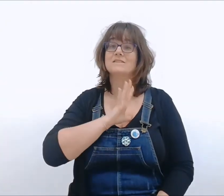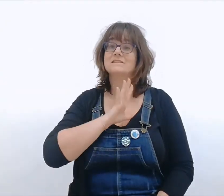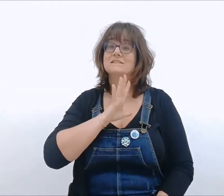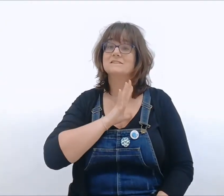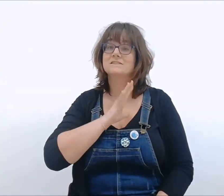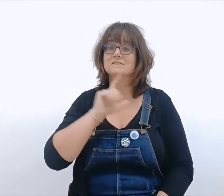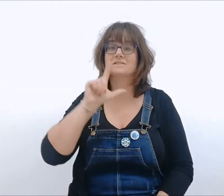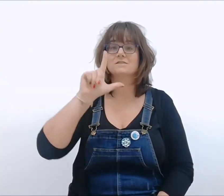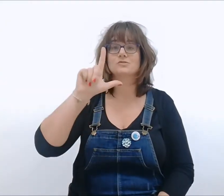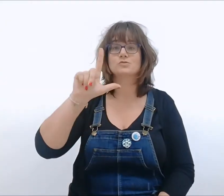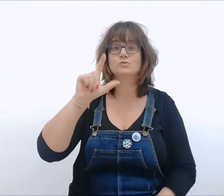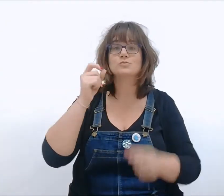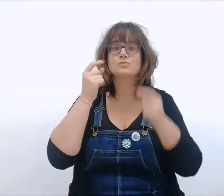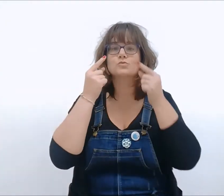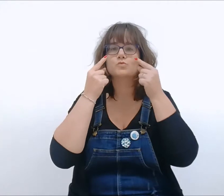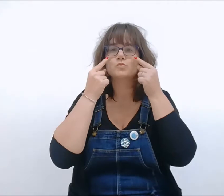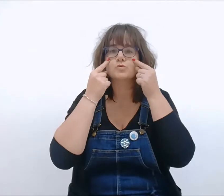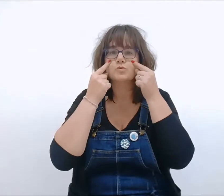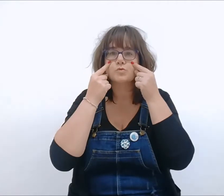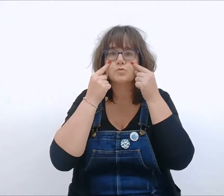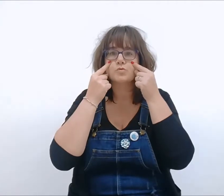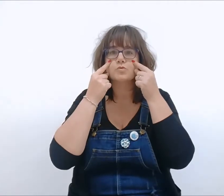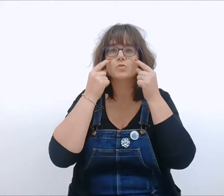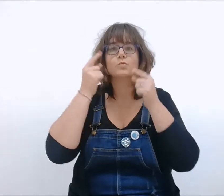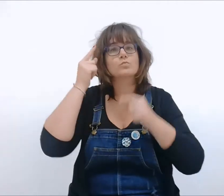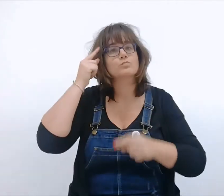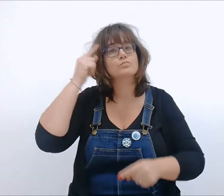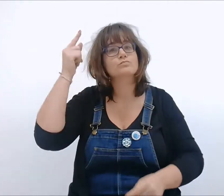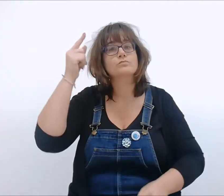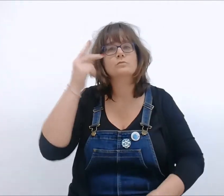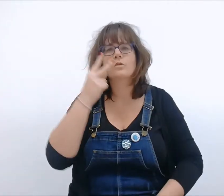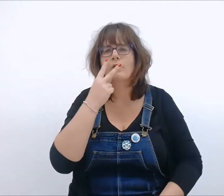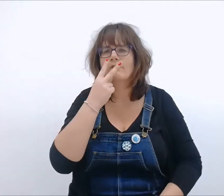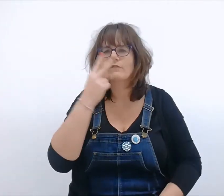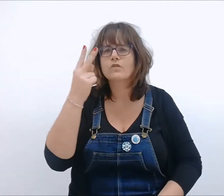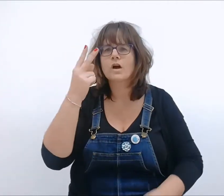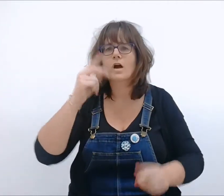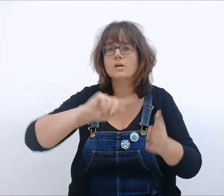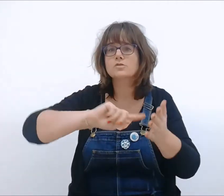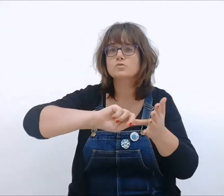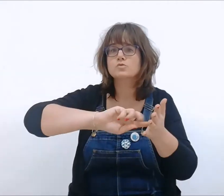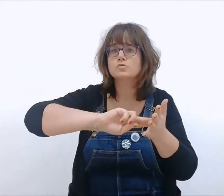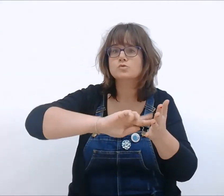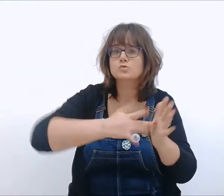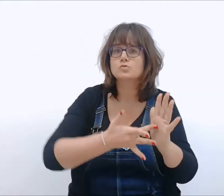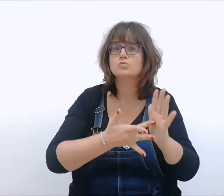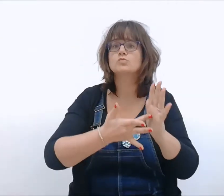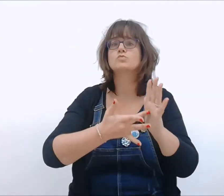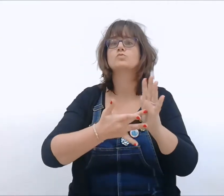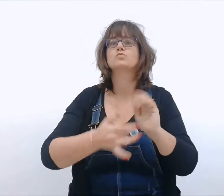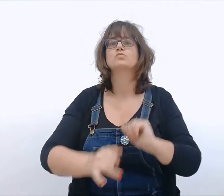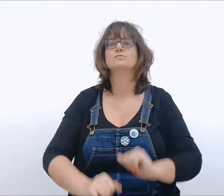J'ai deux yeux pour regarder de tous les côtés.